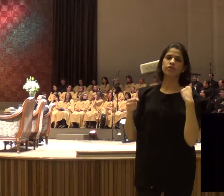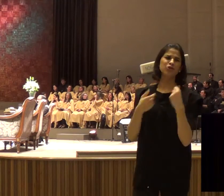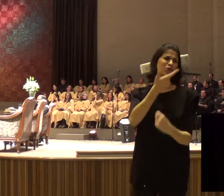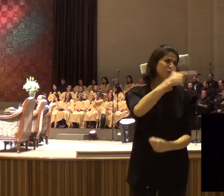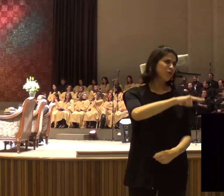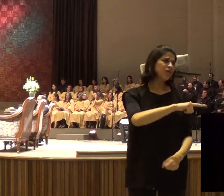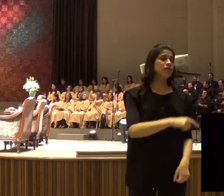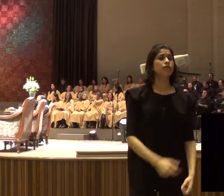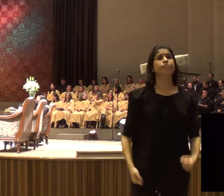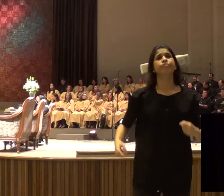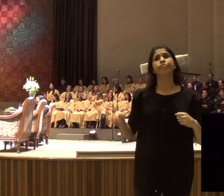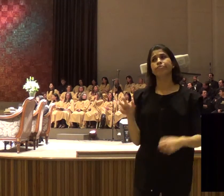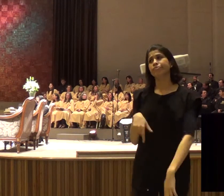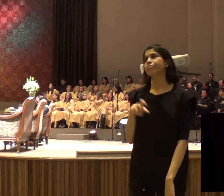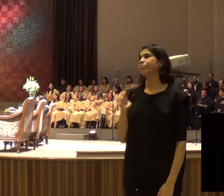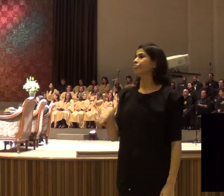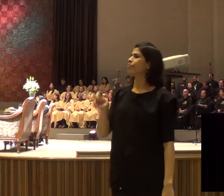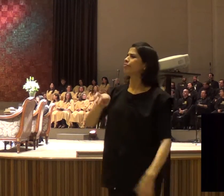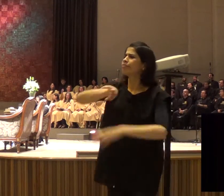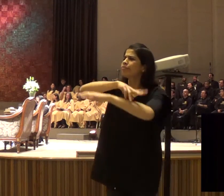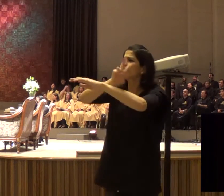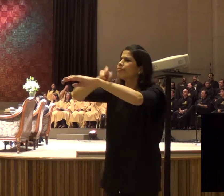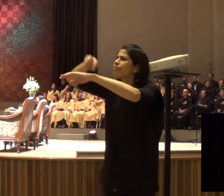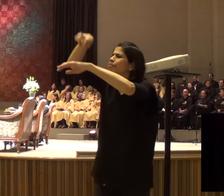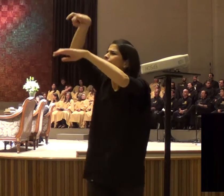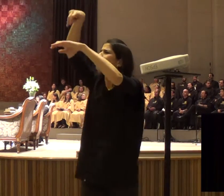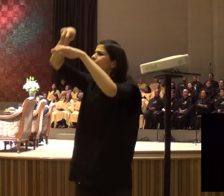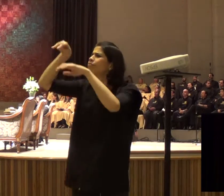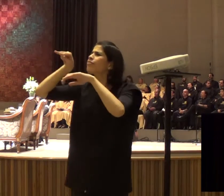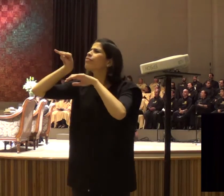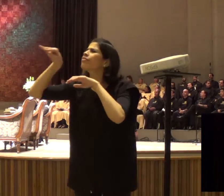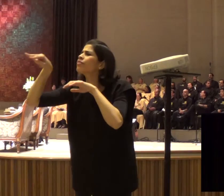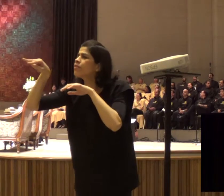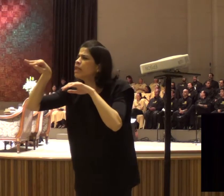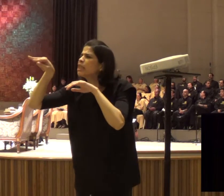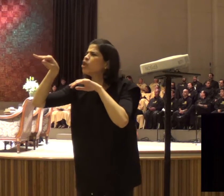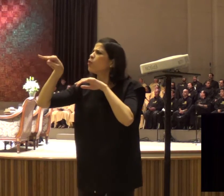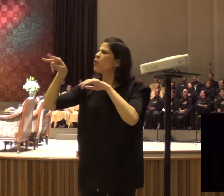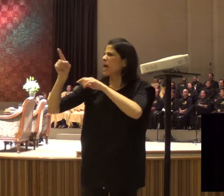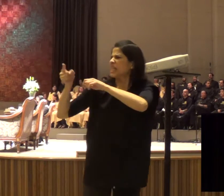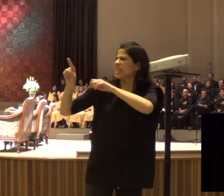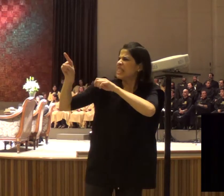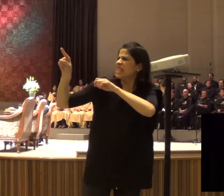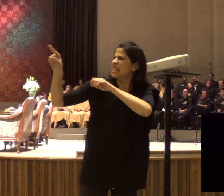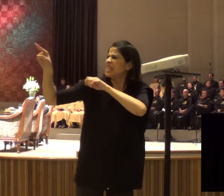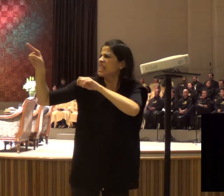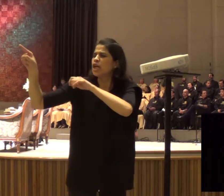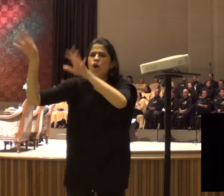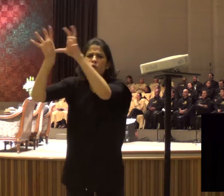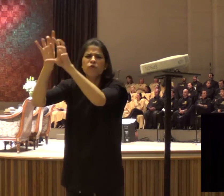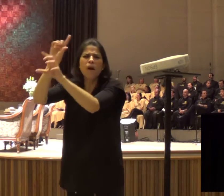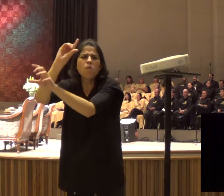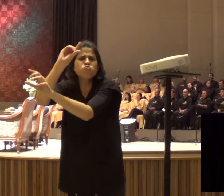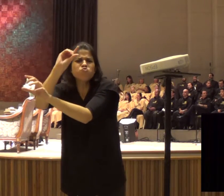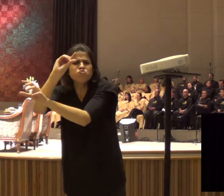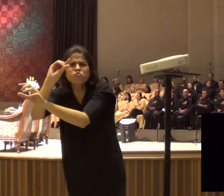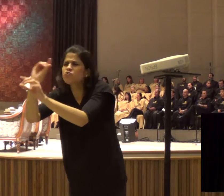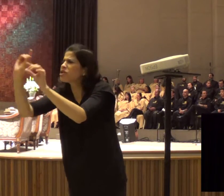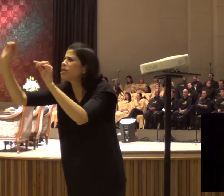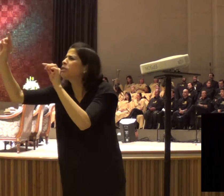uma mão de um homem, eles bastam, o Senhor já me deu o sinal, o Senhor já me deu o